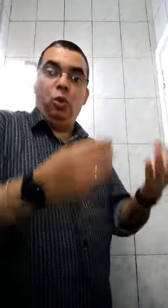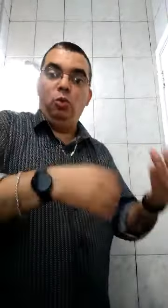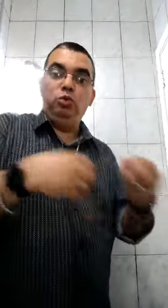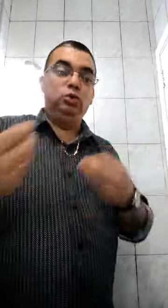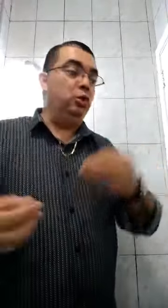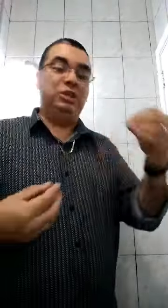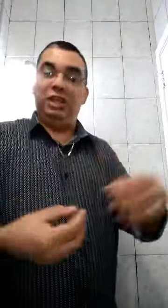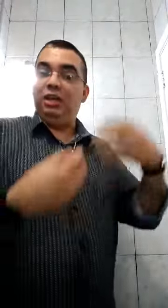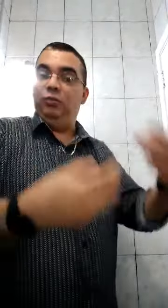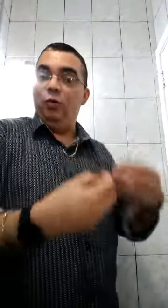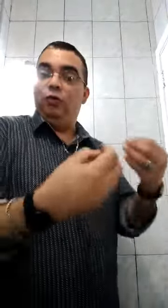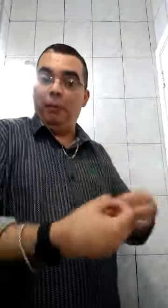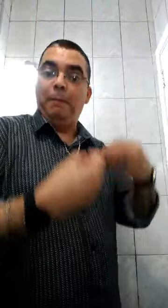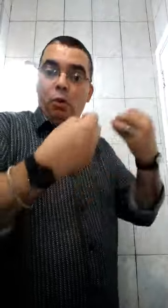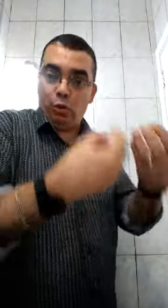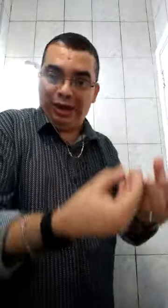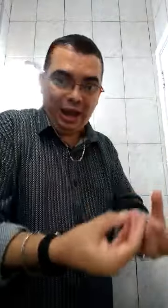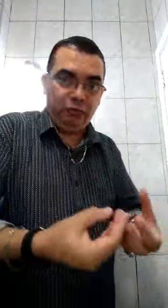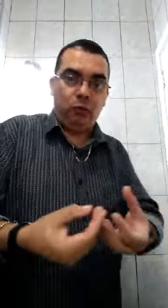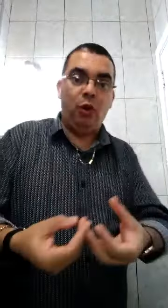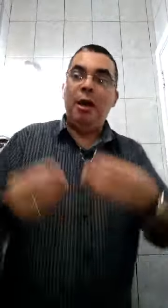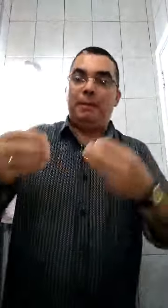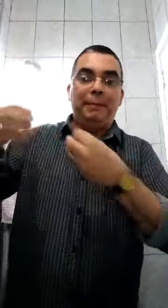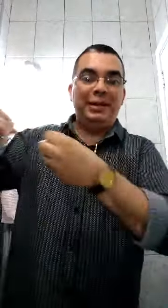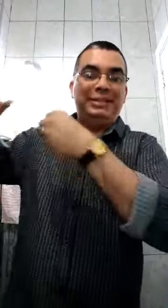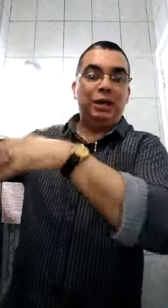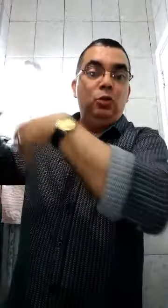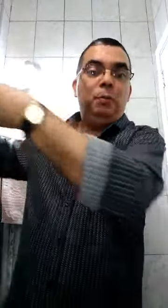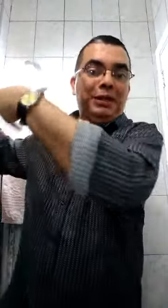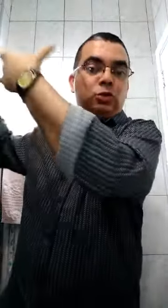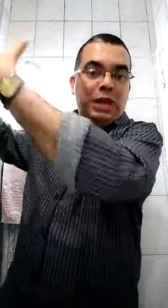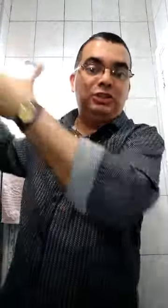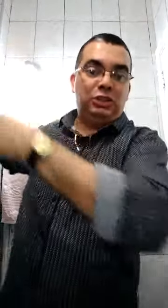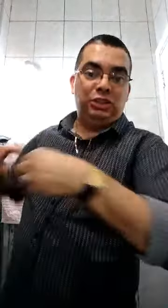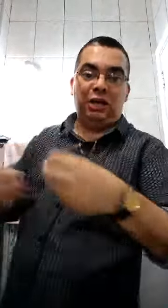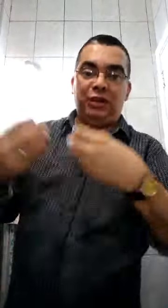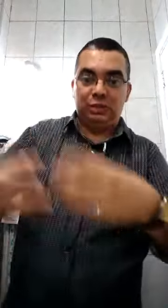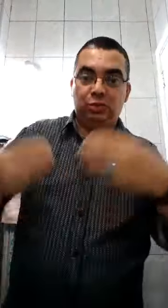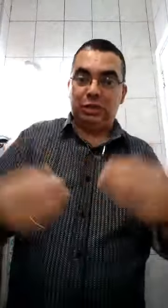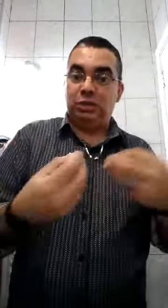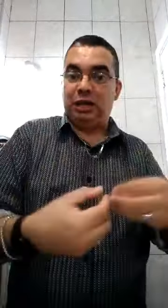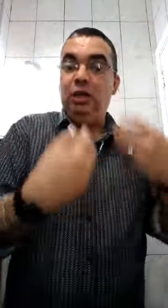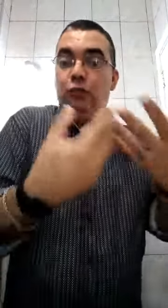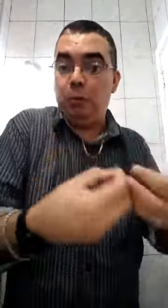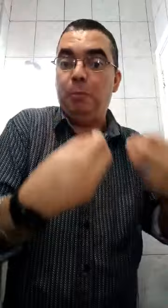ou um dos dois, ter que ver um filme pornográfico, pra pensar em um personagem que está fazendo sexo naquele filme